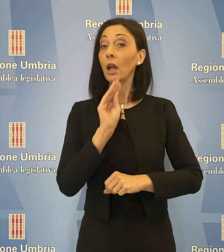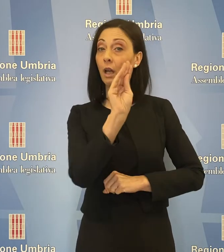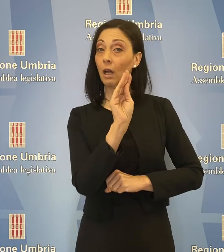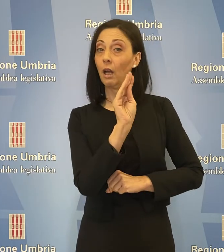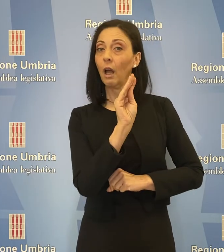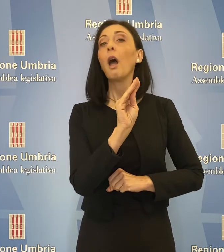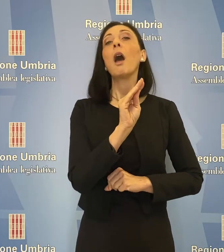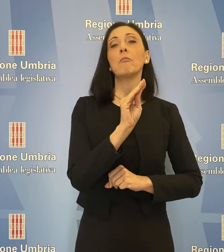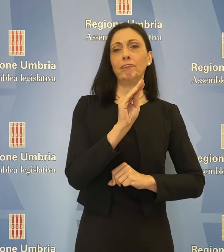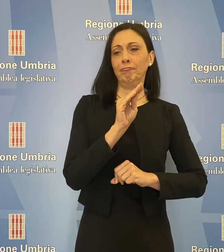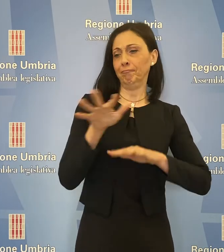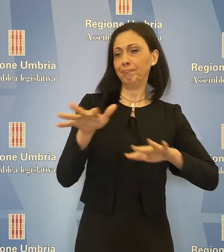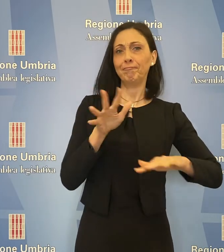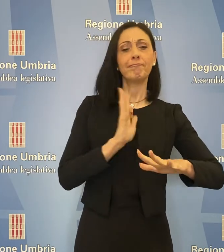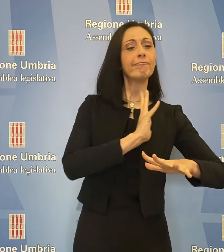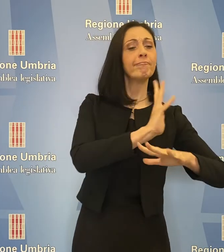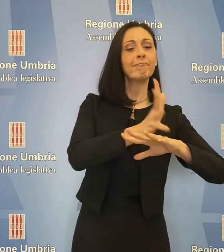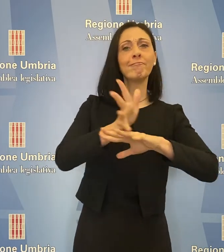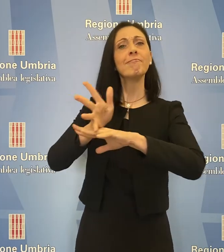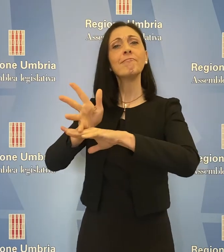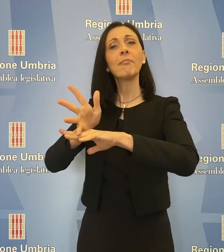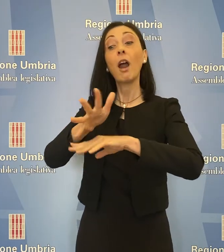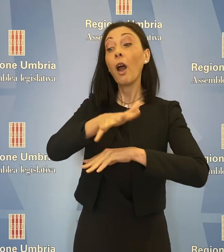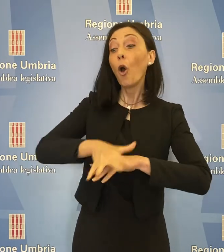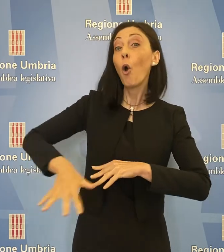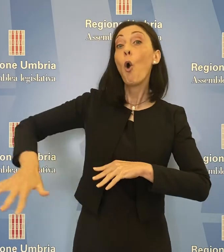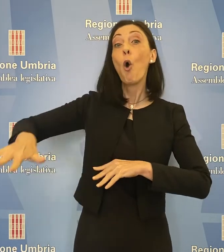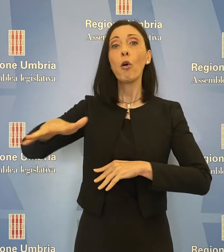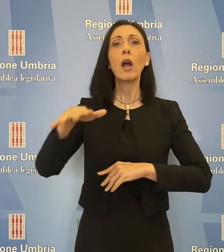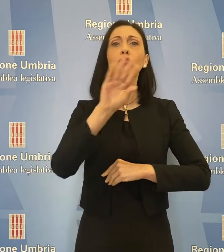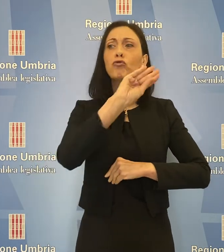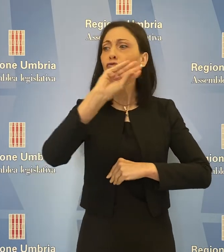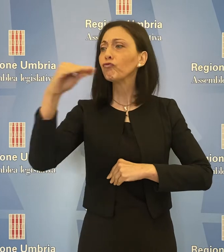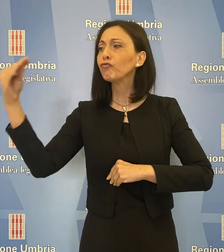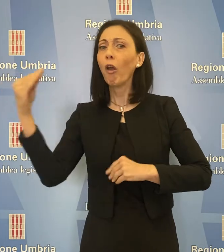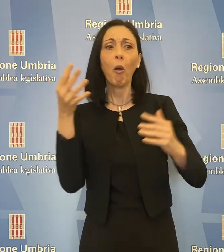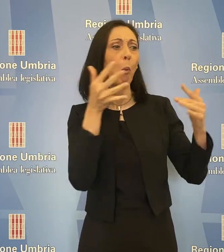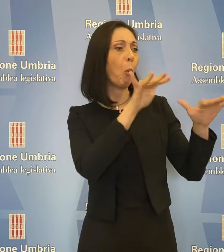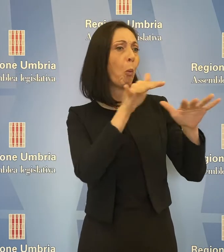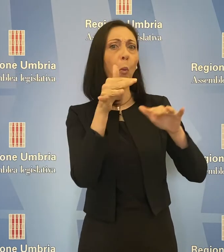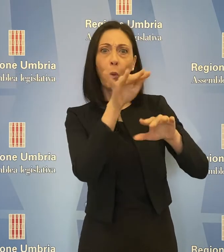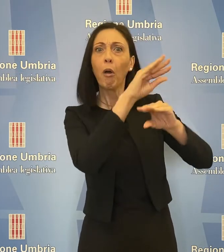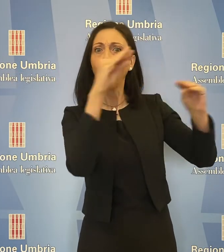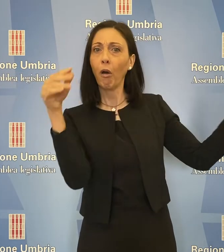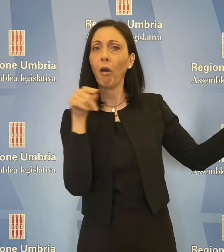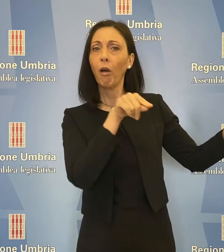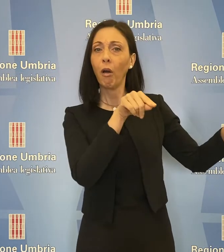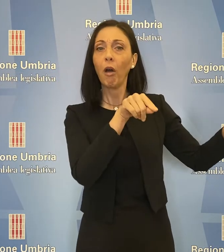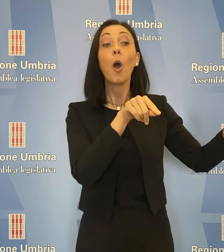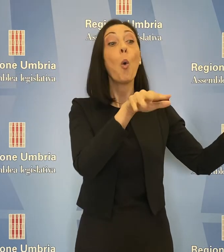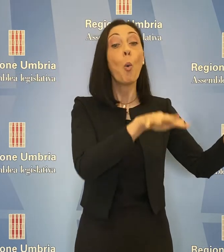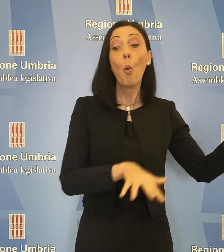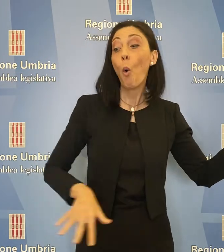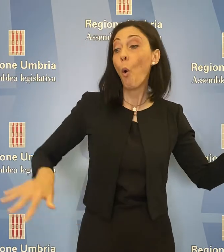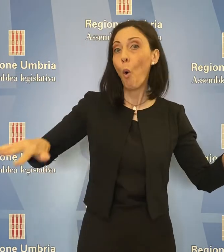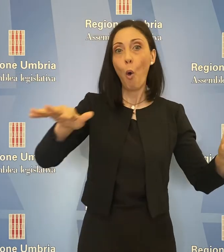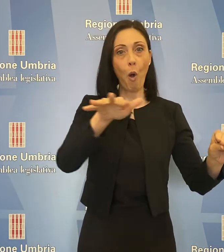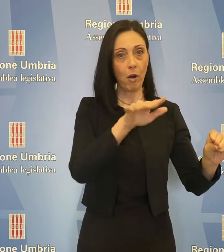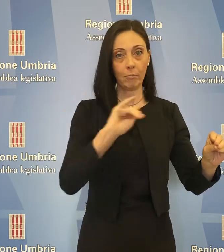le azioni siano attuate in tutti i contesti caratterizzati dalla presenza di adolescenti e in tutti i luoghi di ritrovo giovanile,